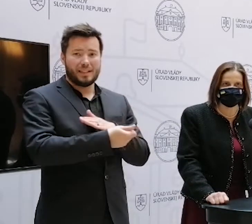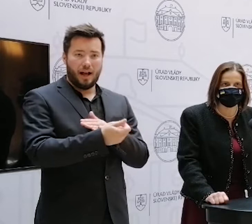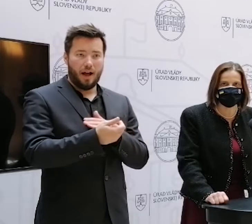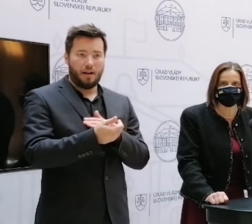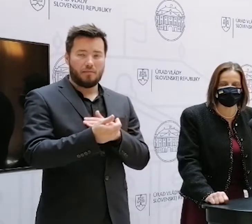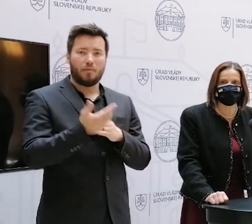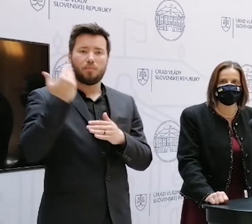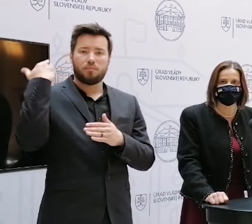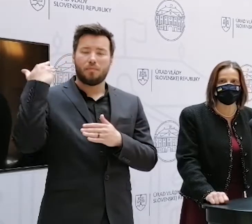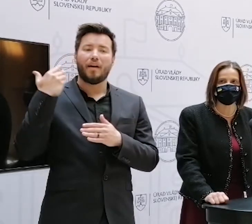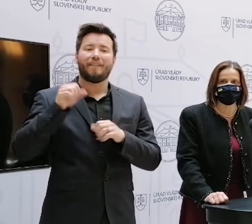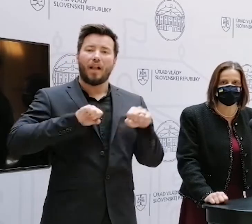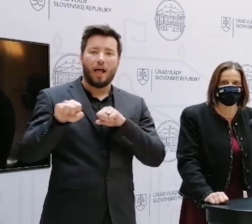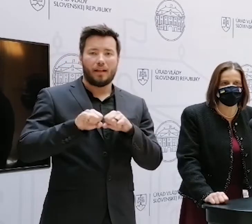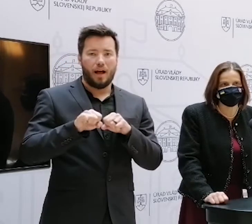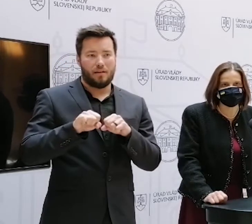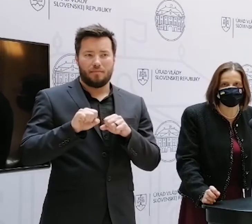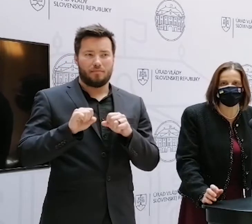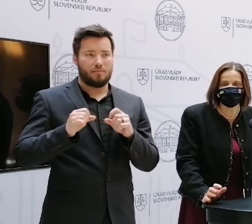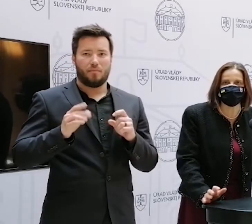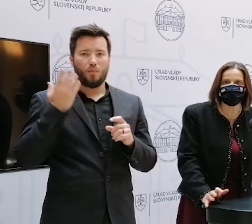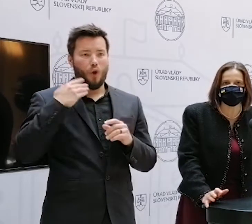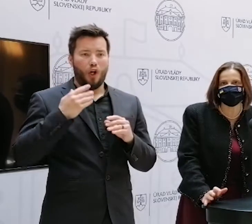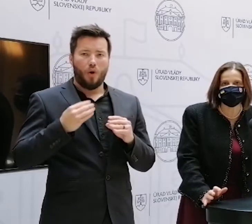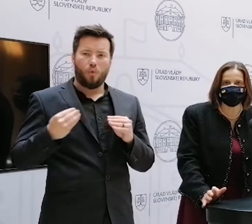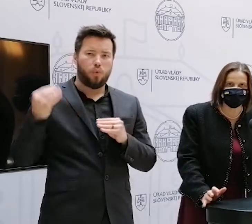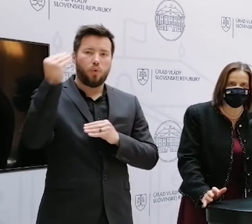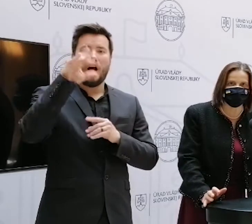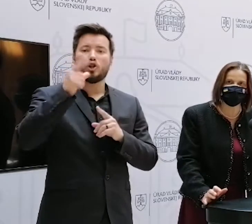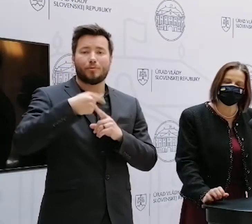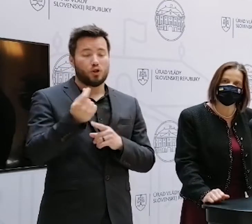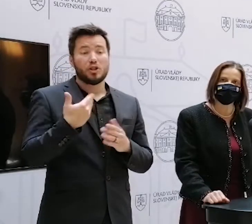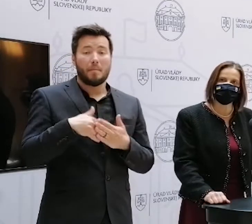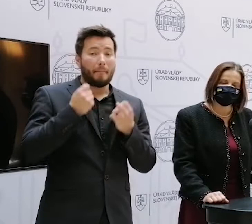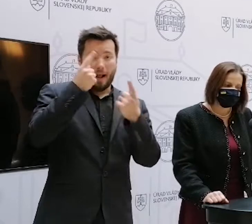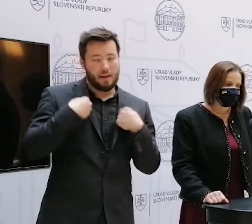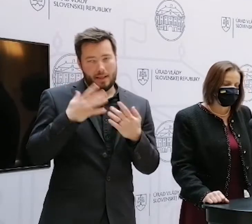politické špičky predchádzajúceho vládnutia. Takže z tohto pohľadu to nie je žiadne prekvapenie.